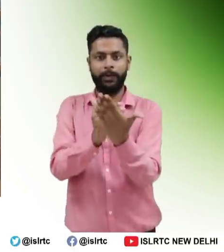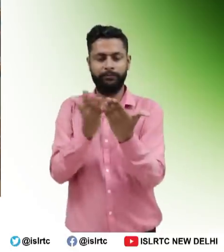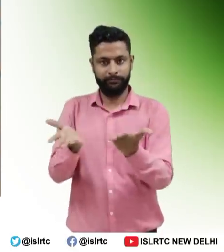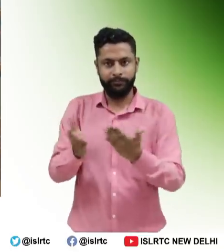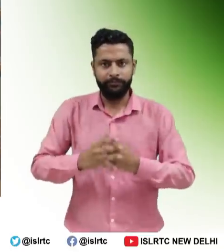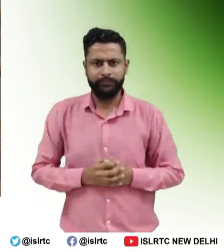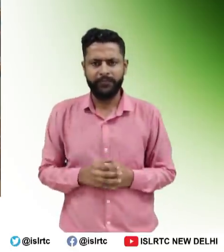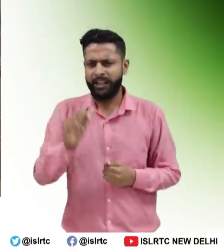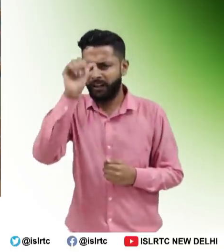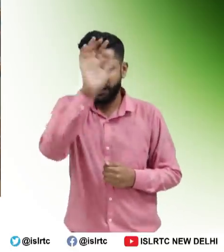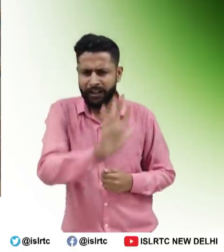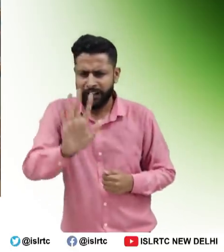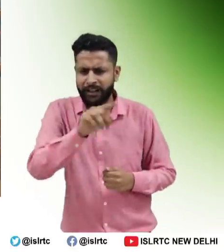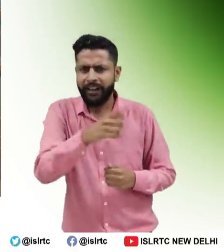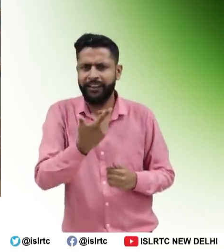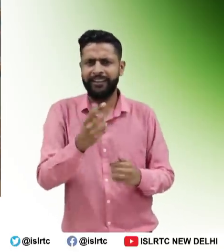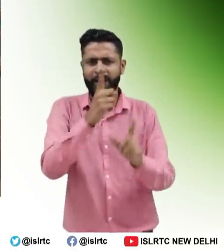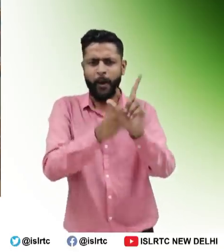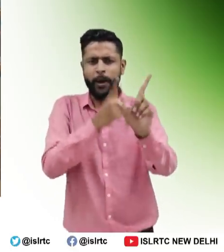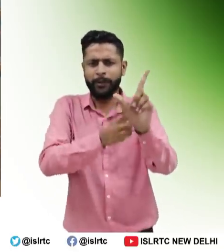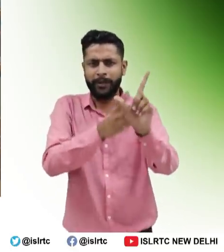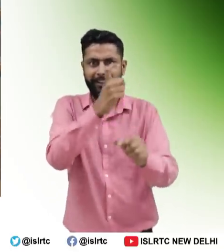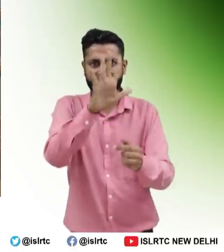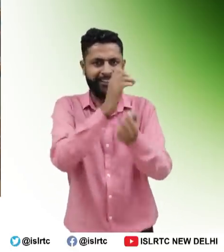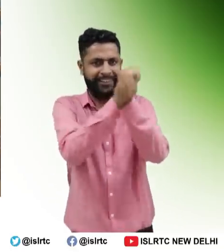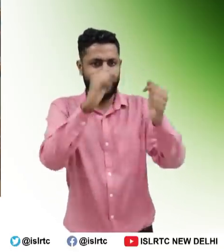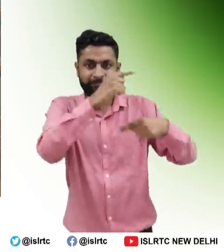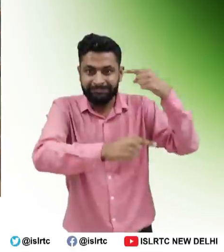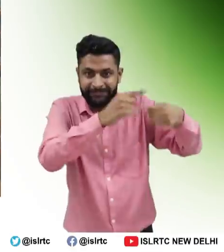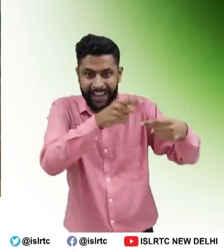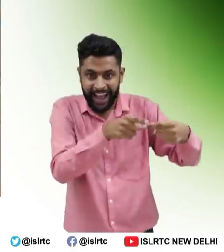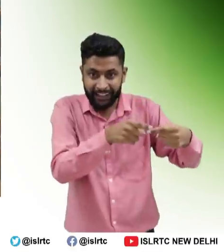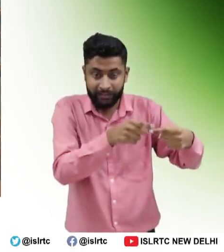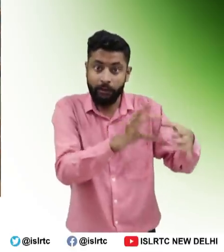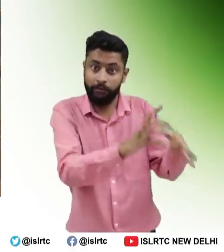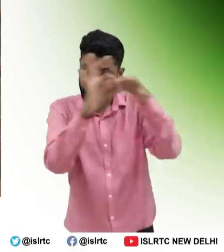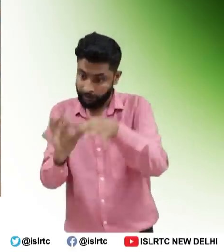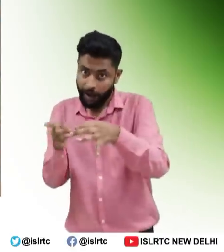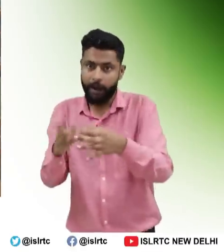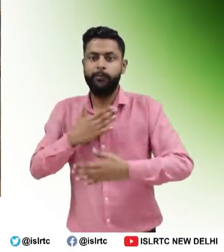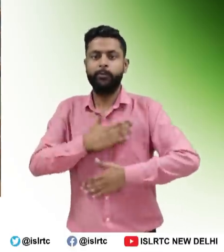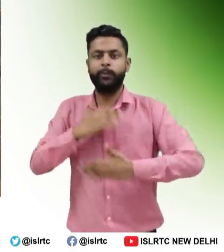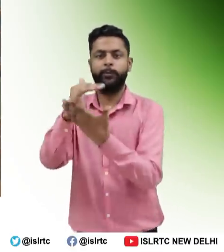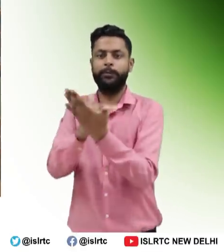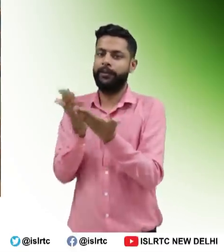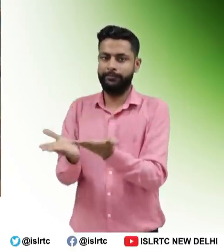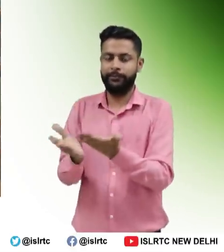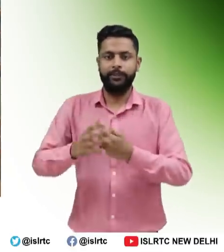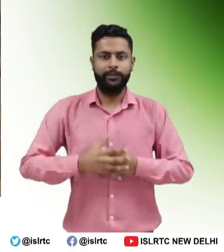ए हमारे देश के संबिधान में अंगी कुरूत समरसता के मूल भाब को दर्शाती है